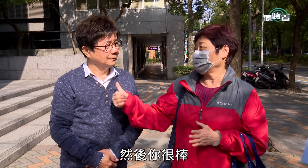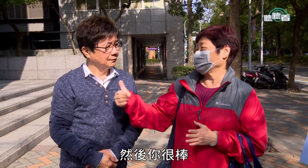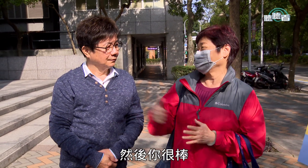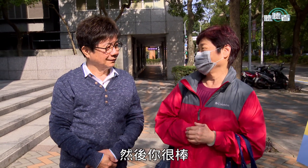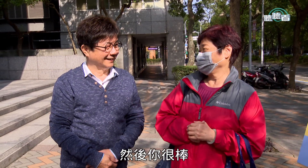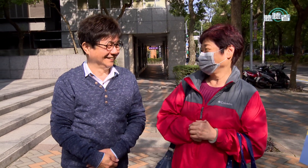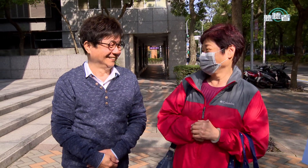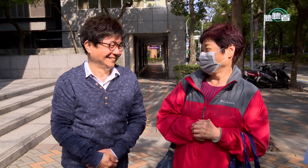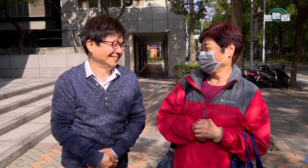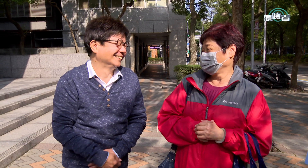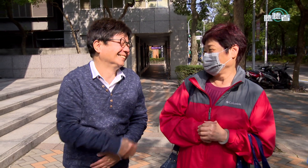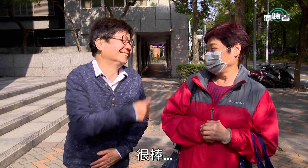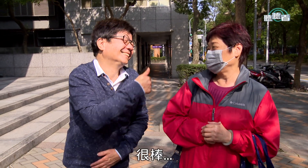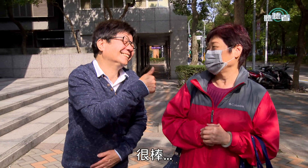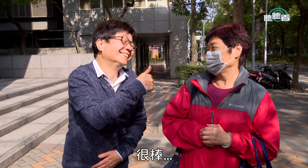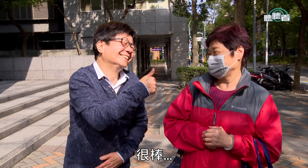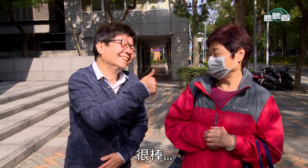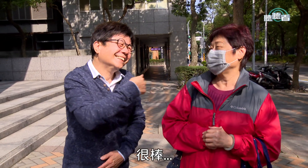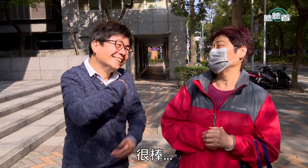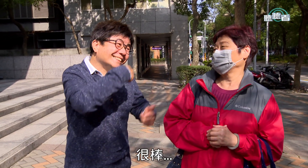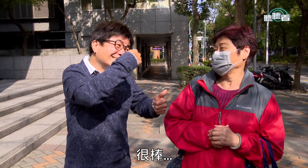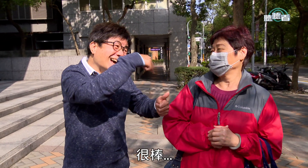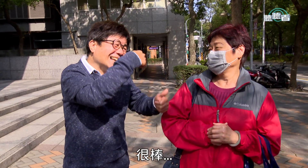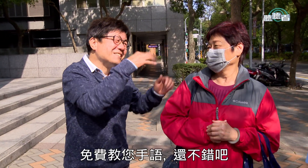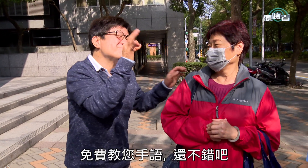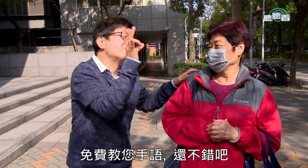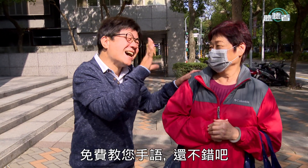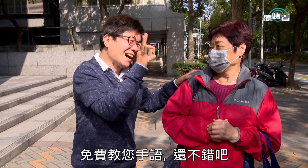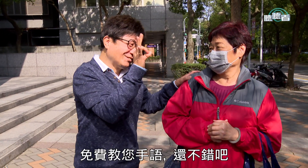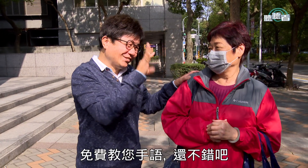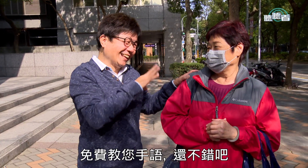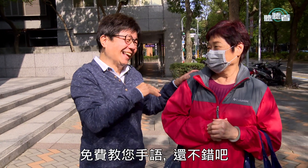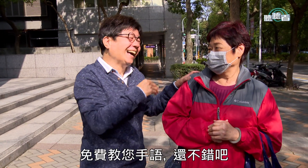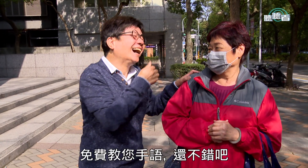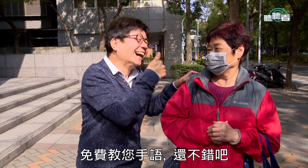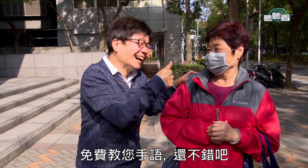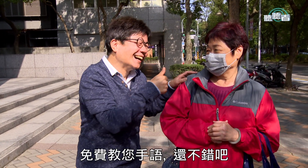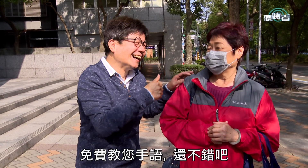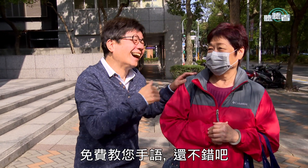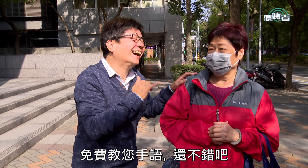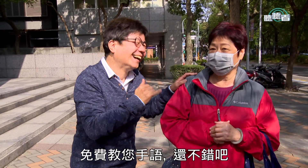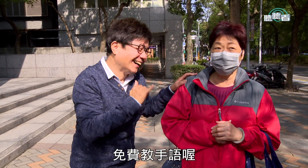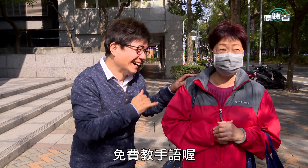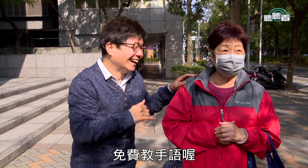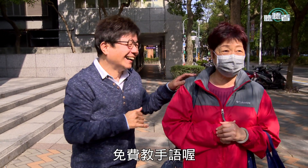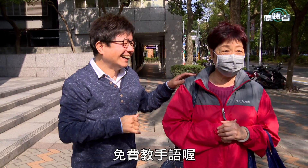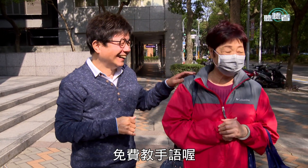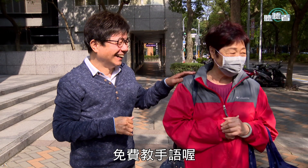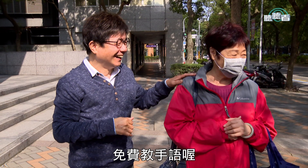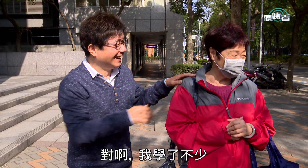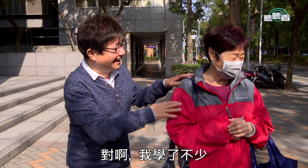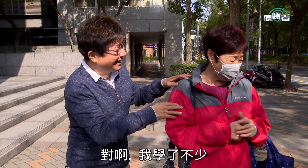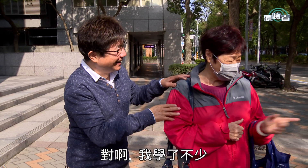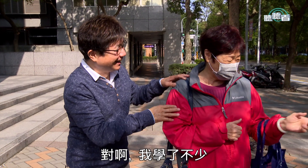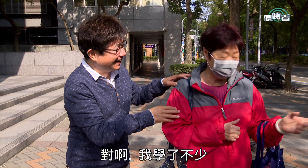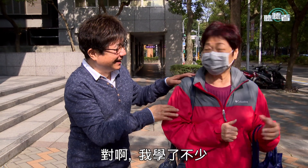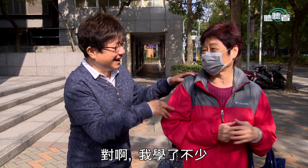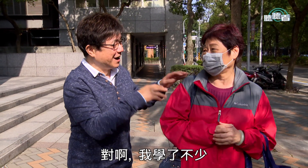棒很棒谢谢免费教您手语还不错吧哦免费教手语对啊我学了不少